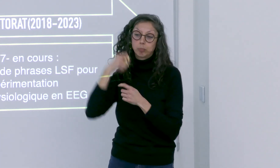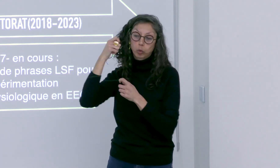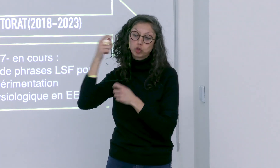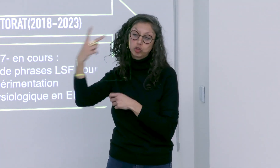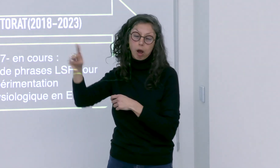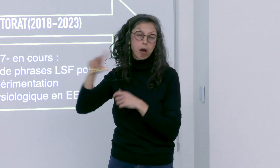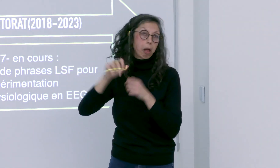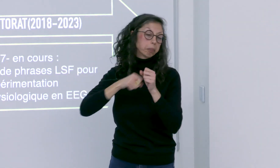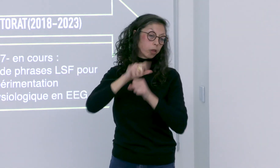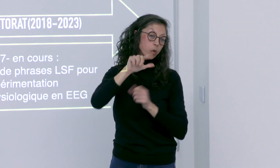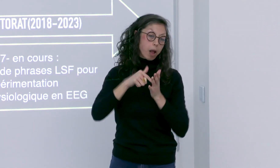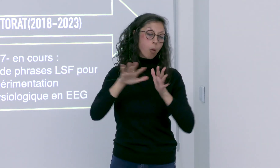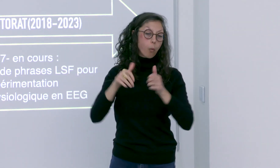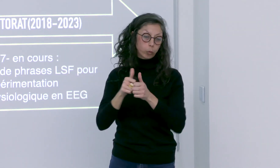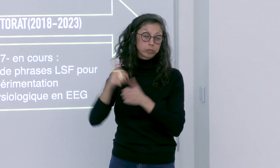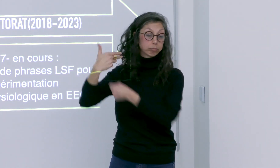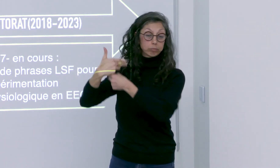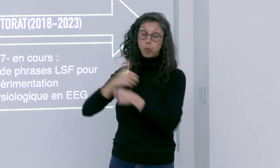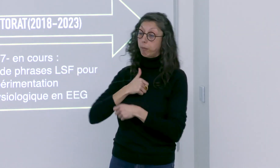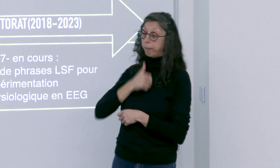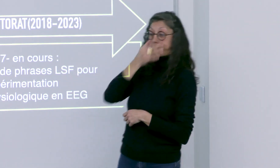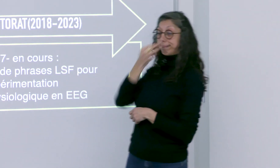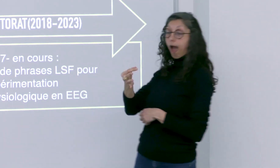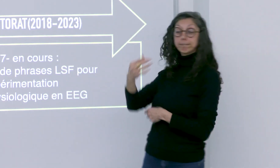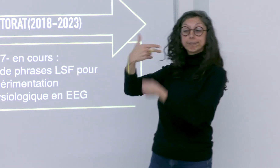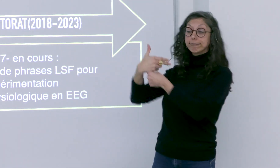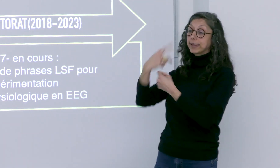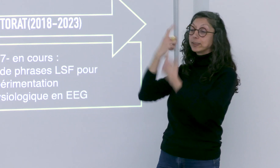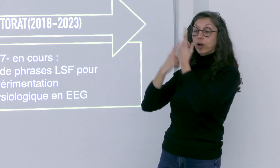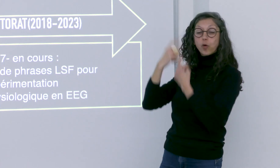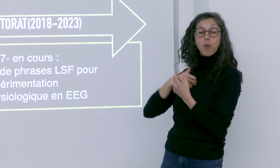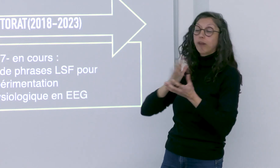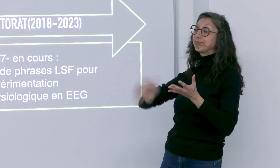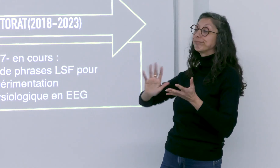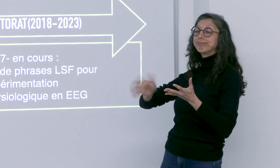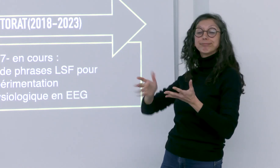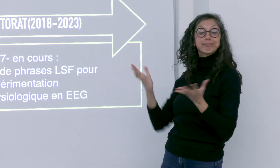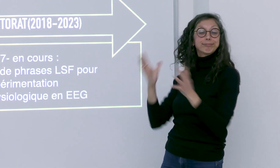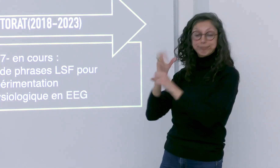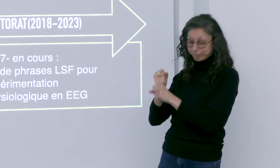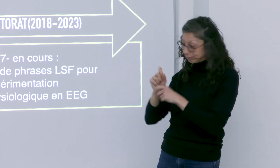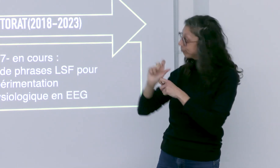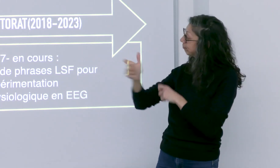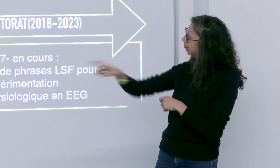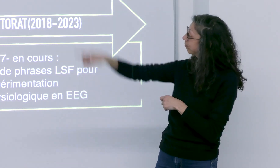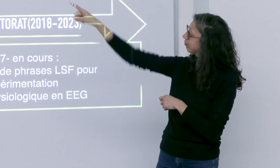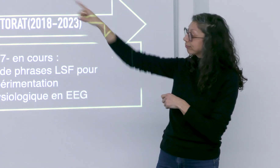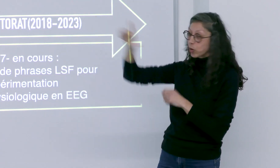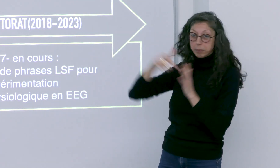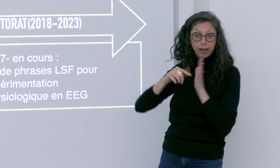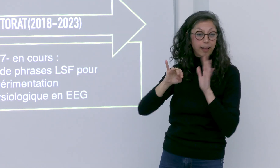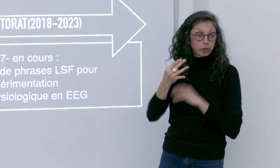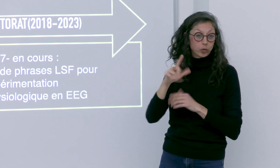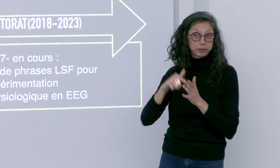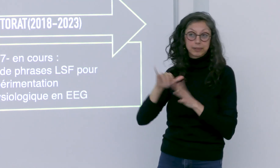J'ai aussi participé à la création d'un corpus créageste, au projet créageste, qui